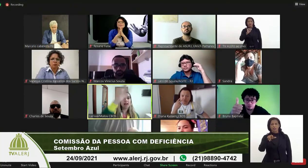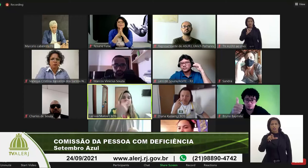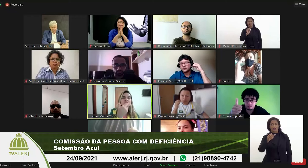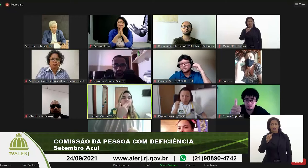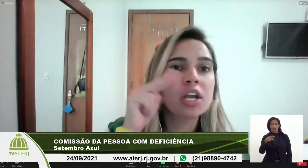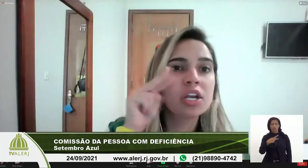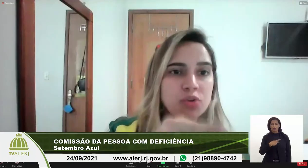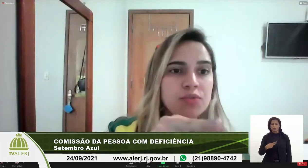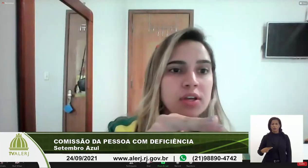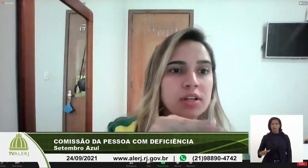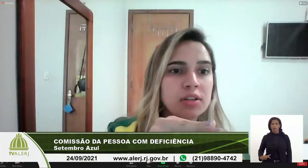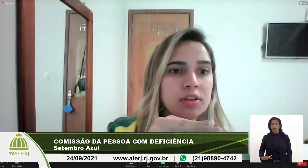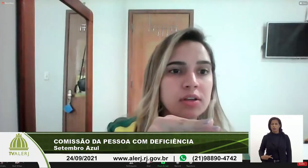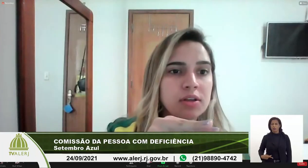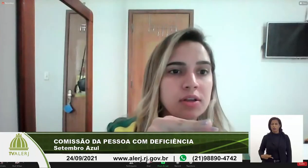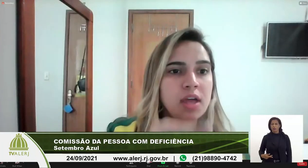palavra